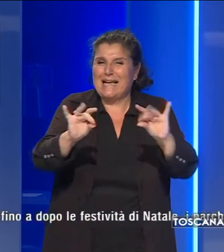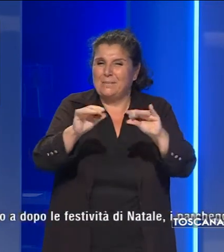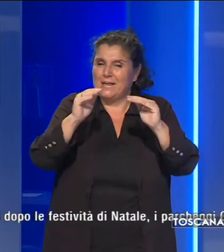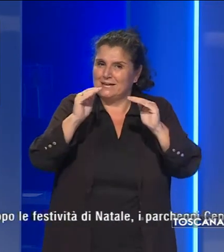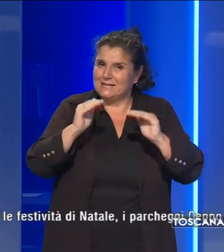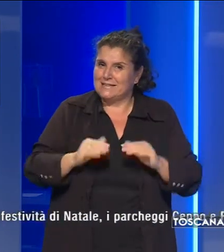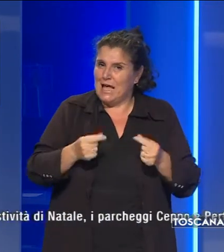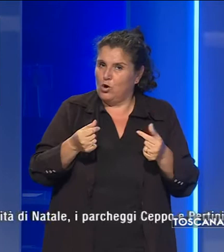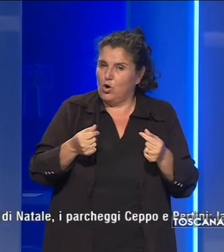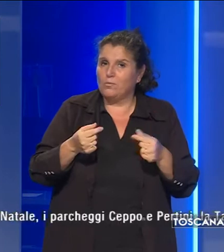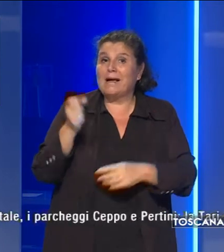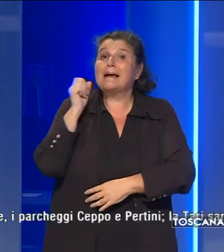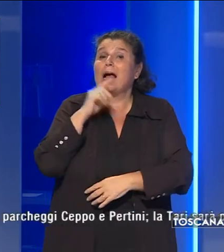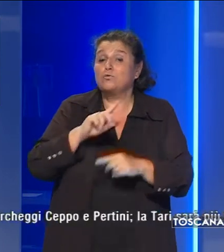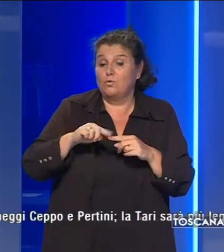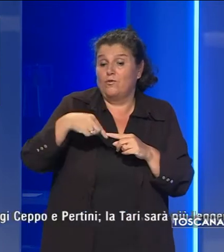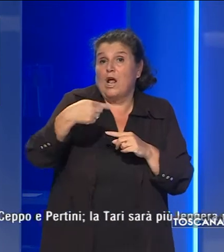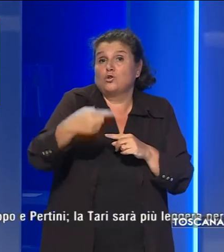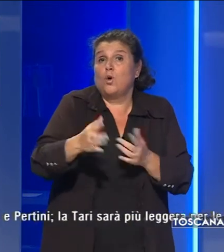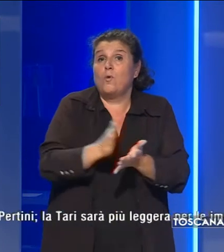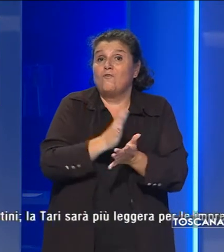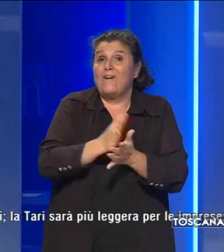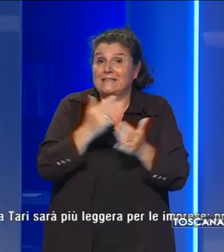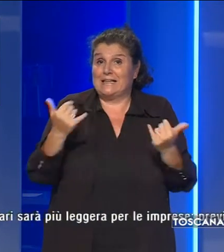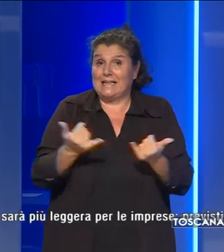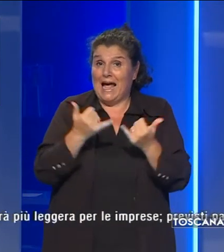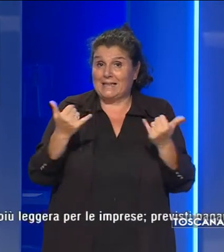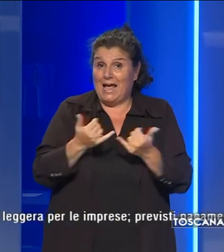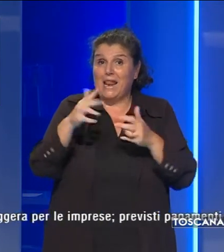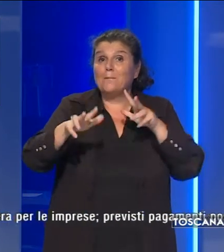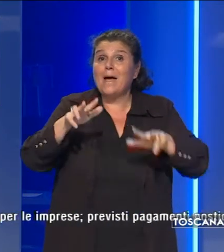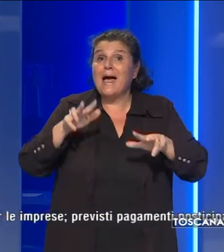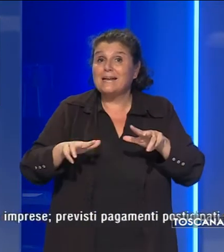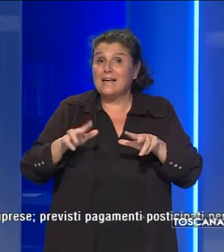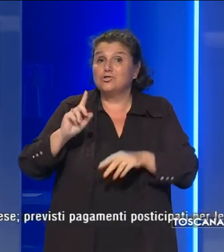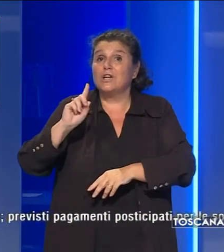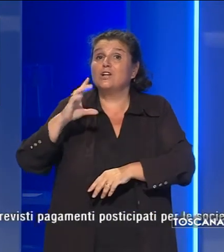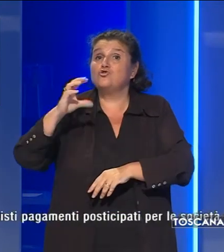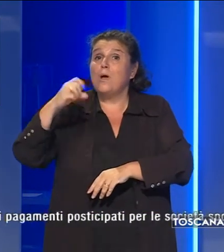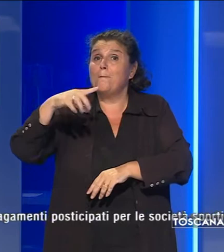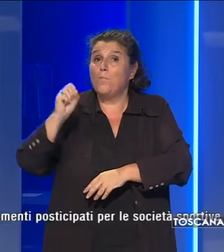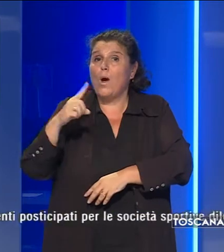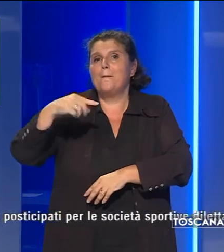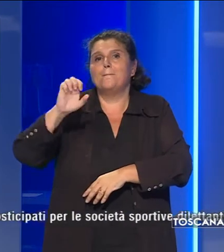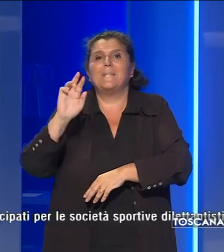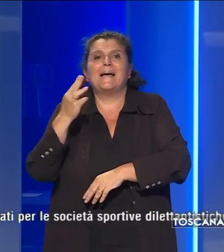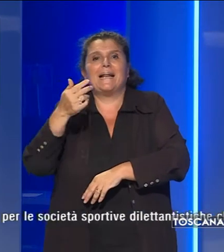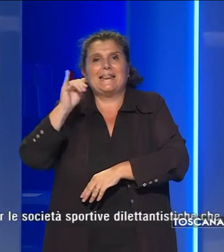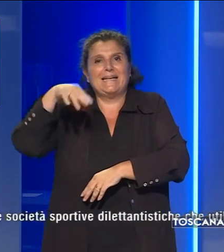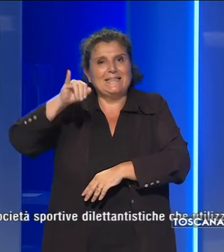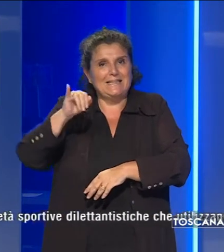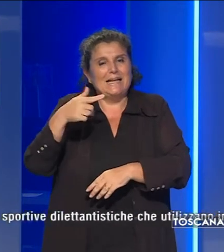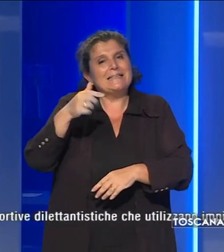gratuiti fino a dopo le festività di Natale, i parcheggi del Ceppo e Pertini. La Tari